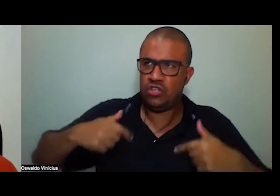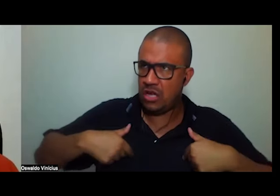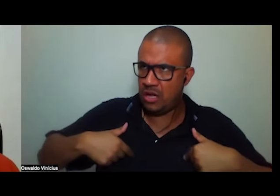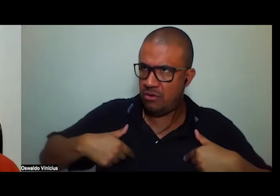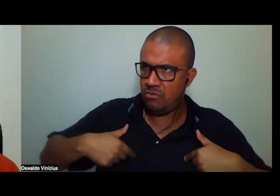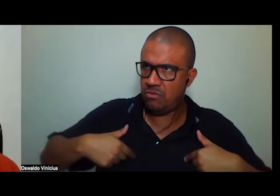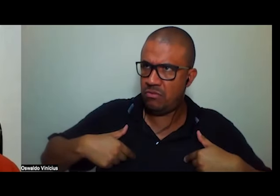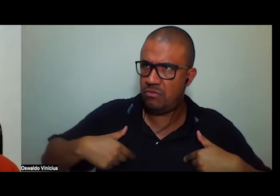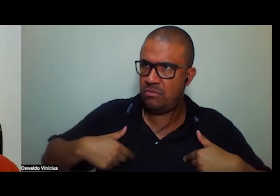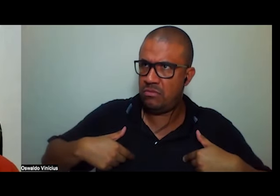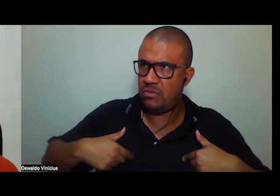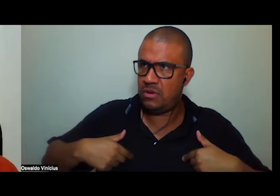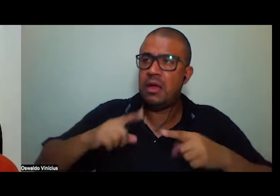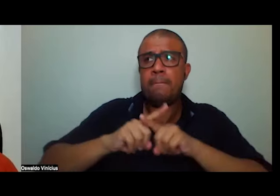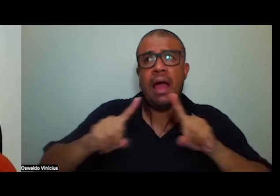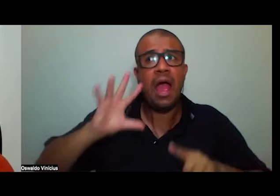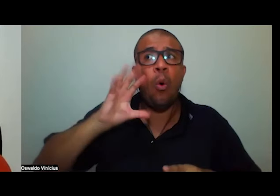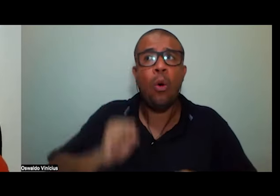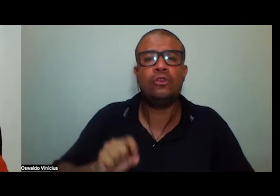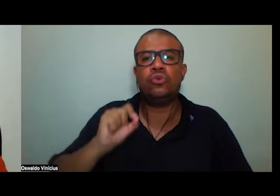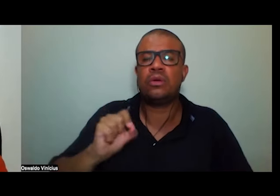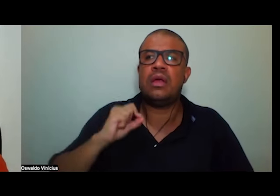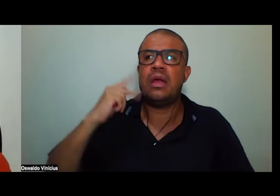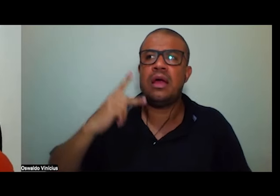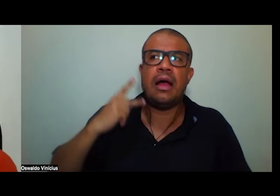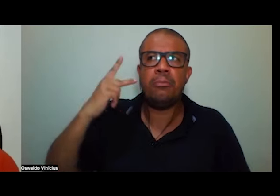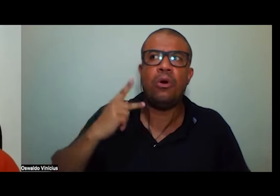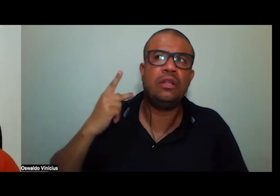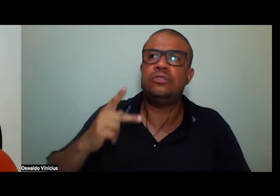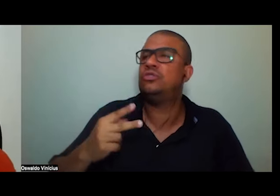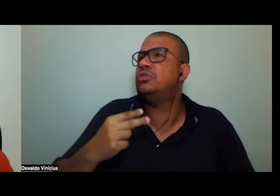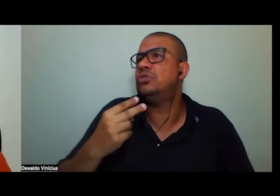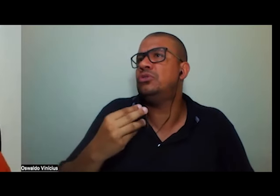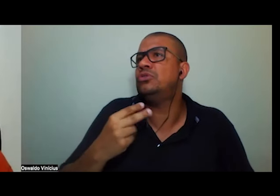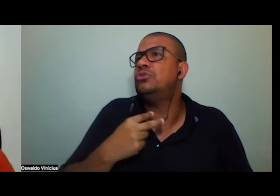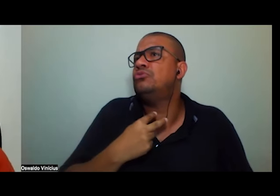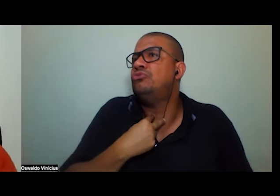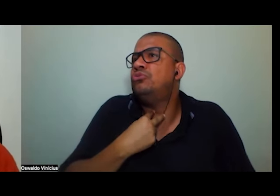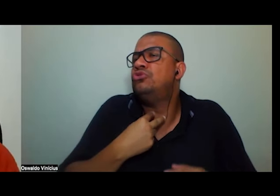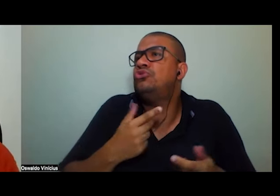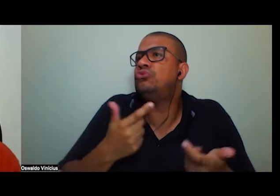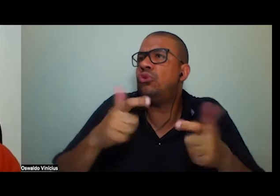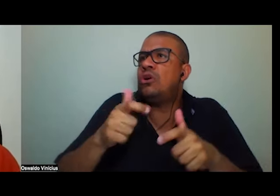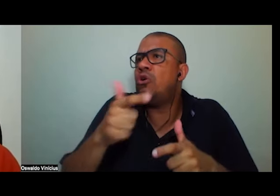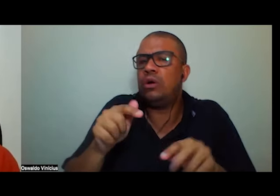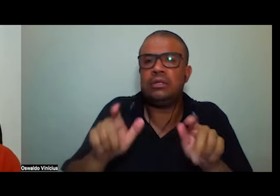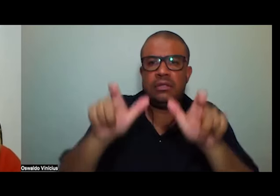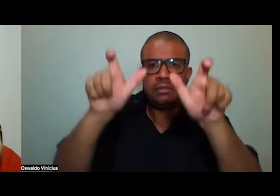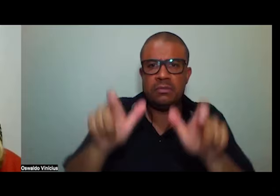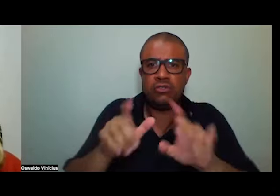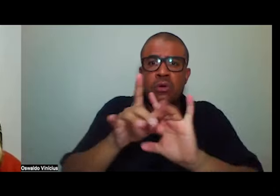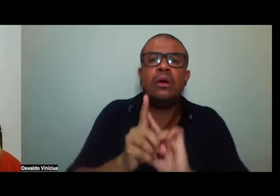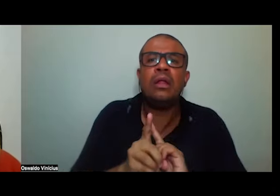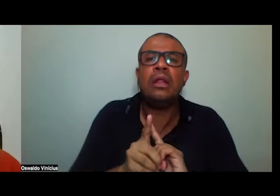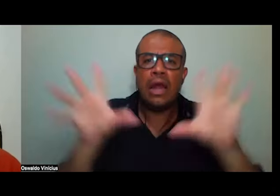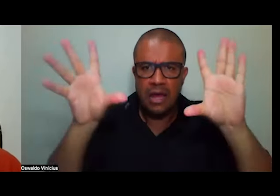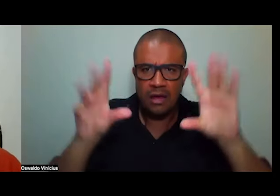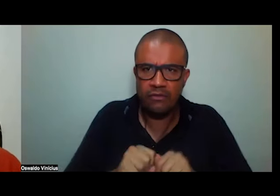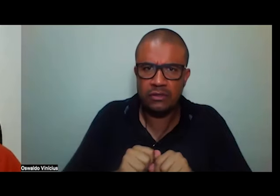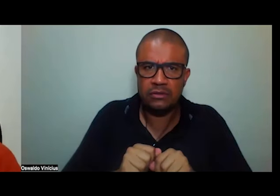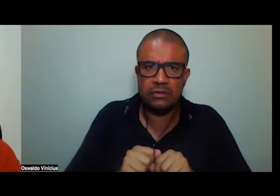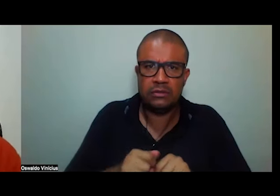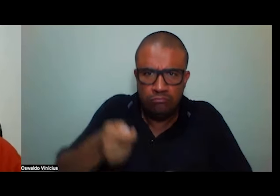mas talvez a política não poderia ser o lugar para outras pessoas também serem livres e poderem afirmar-se